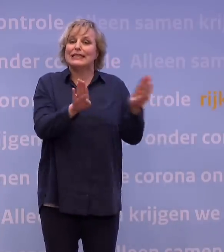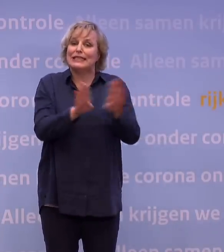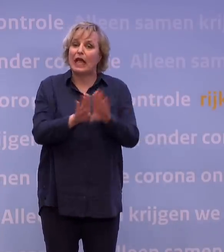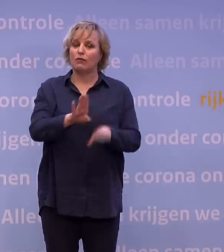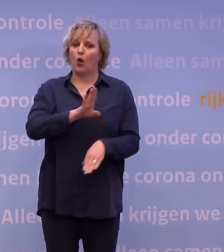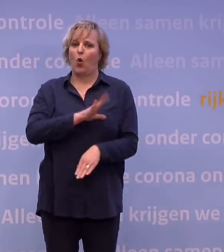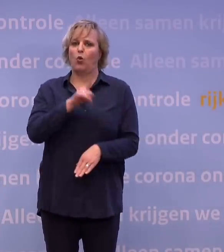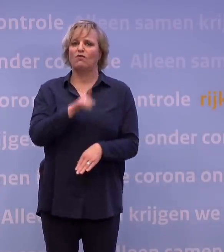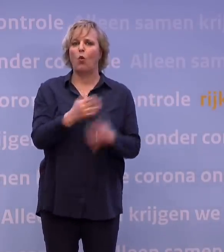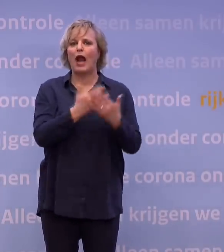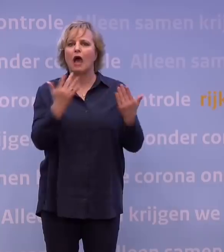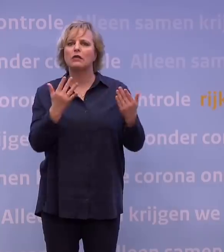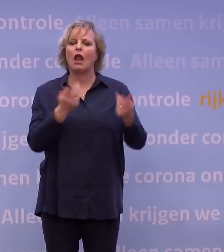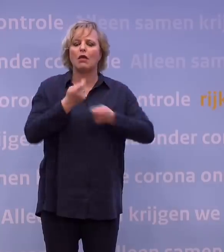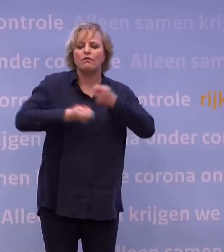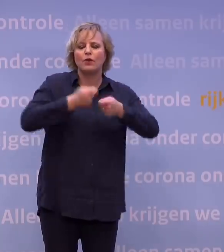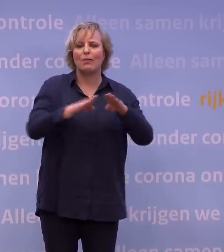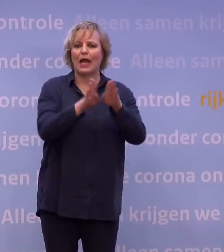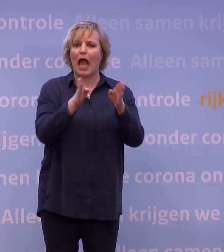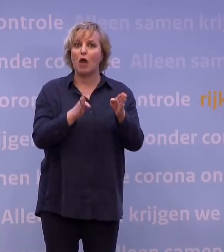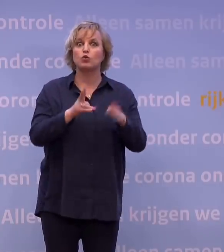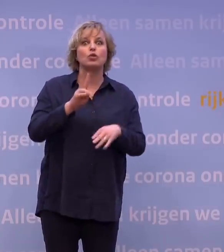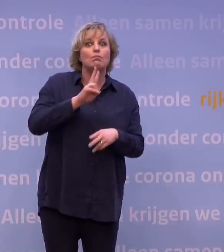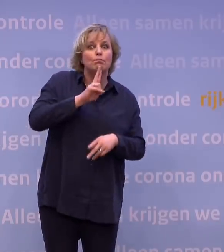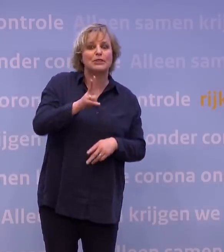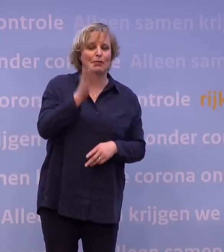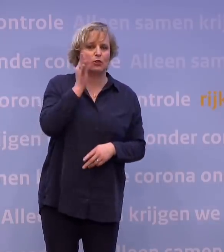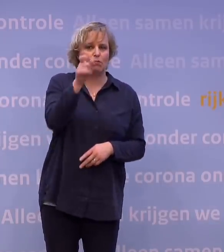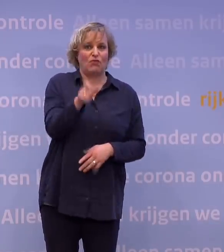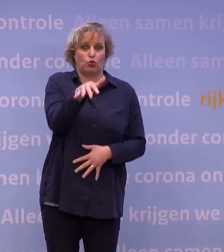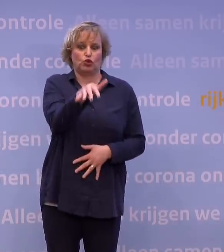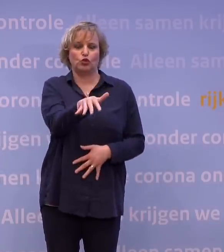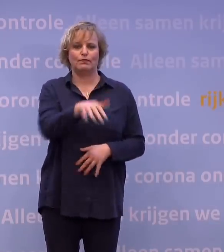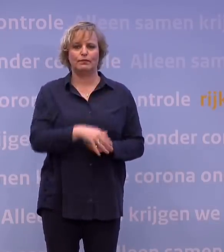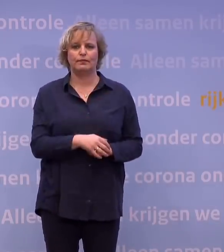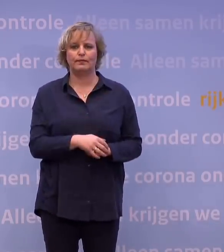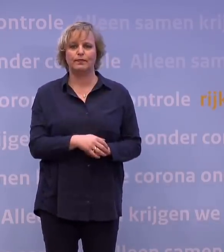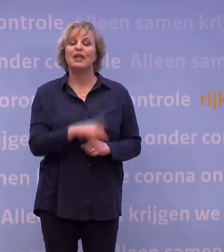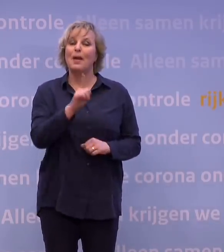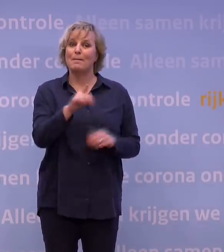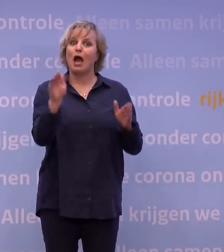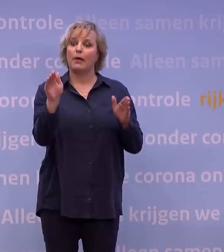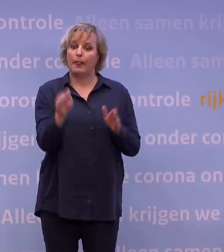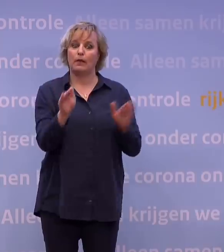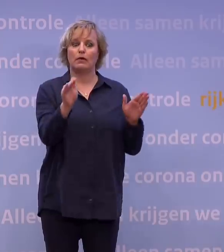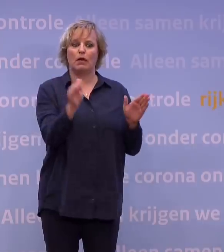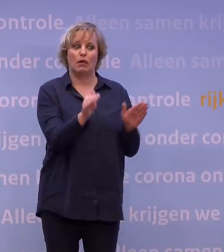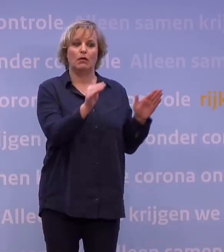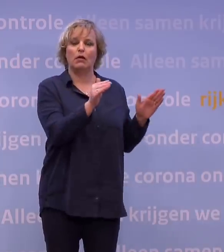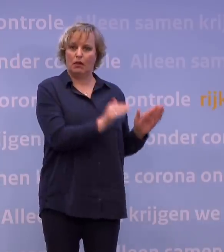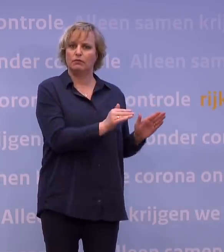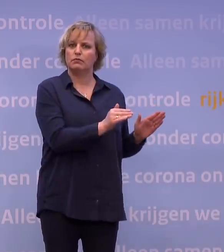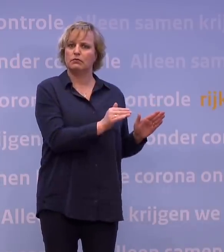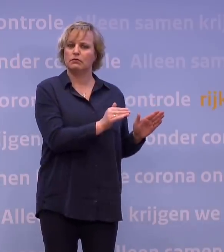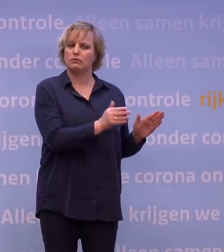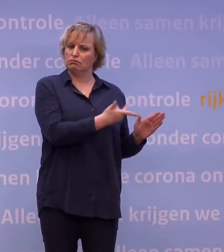geldt voor het aantal verpleeghuizen met een besmette bewoner in huis. Maar ook die cijfers, die dalen wel. En